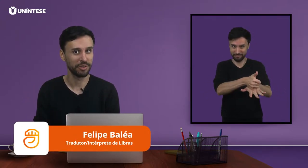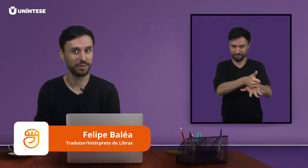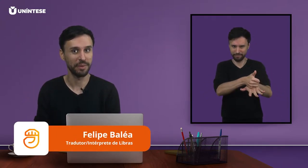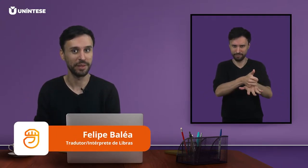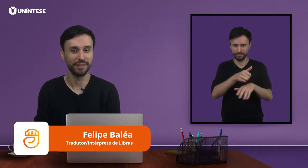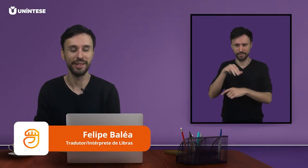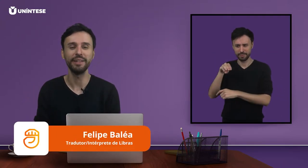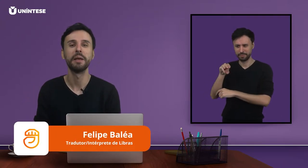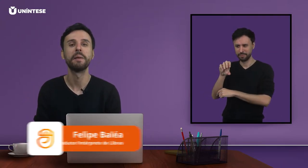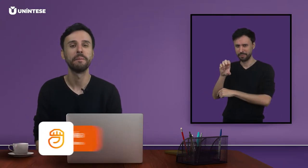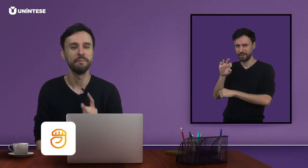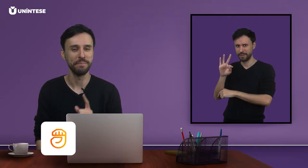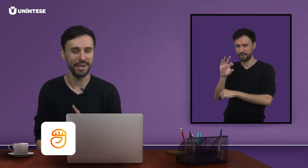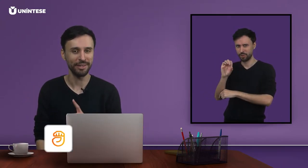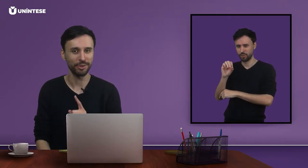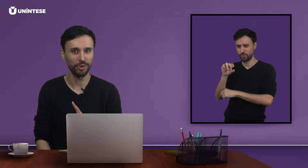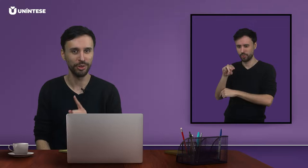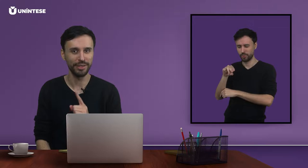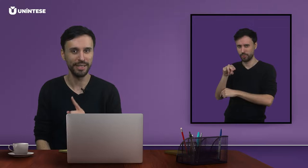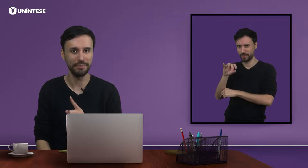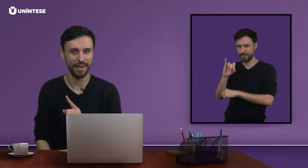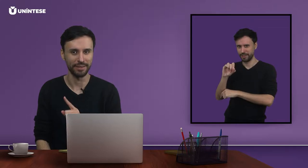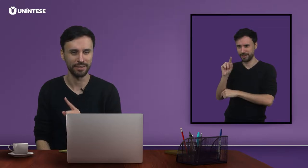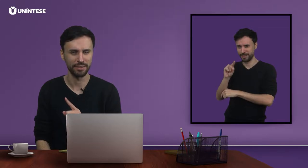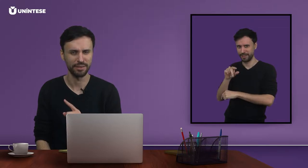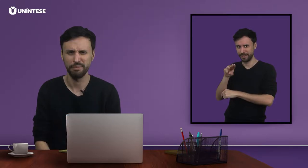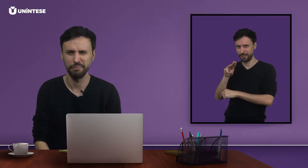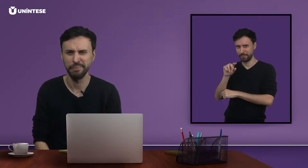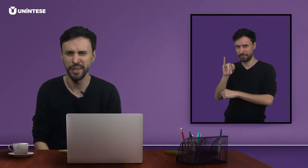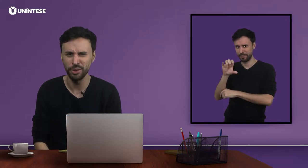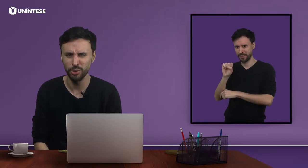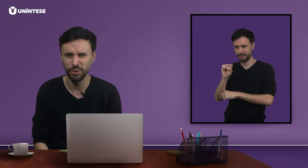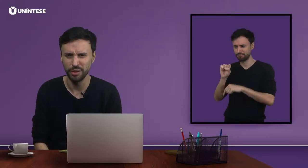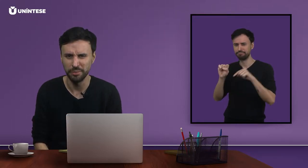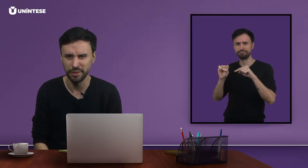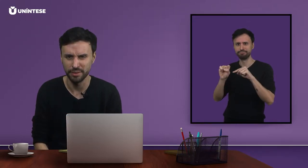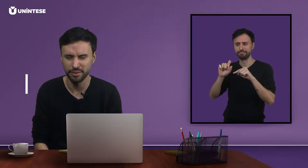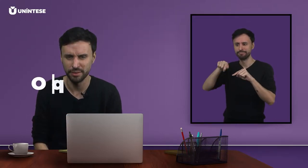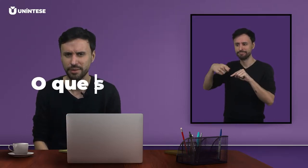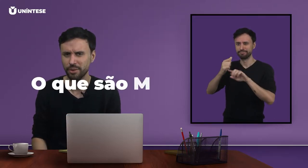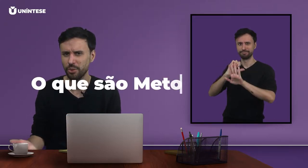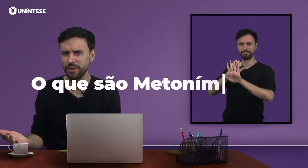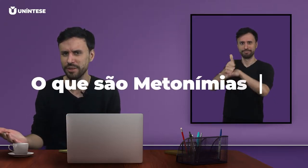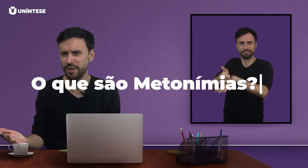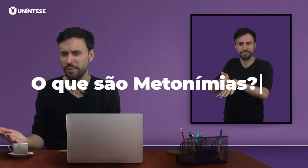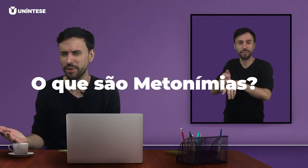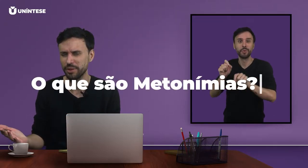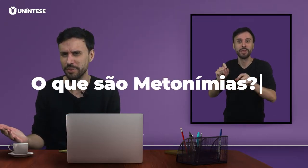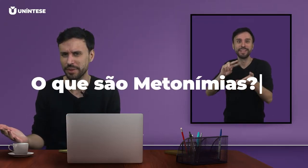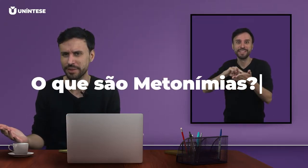nós vamos aprender metonímias. Metonímias? O que são metonímias?